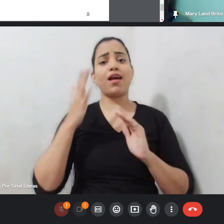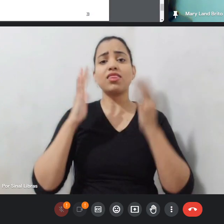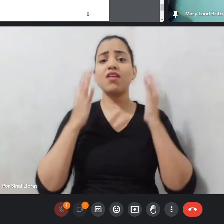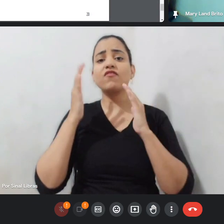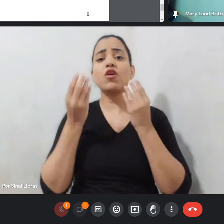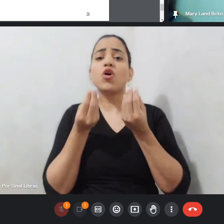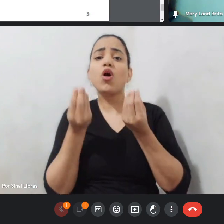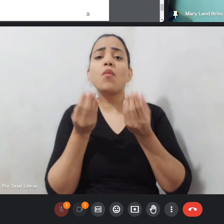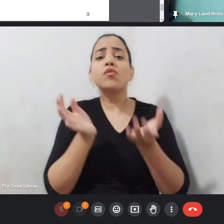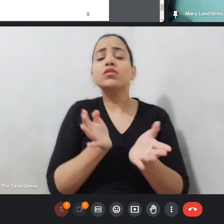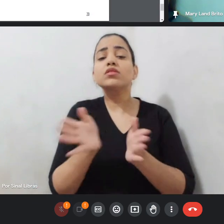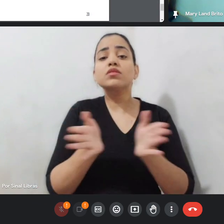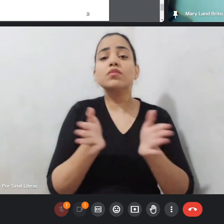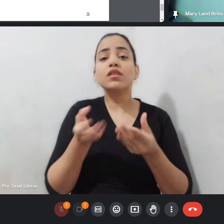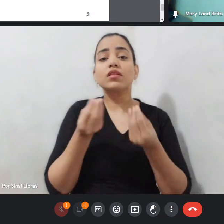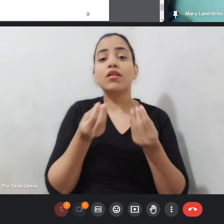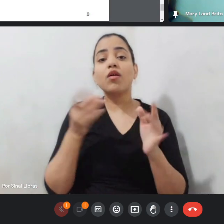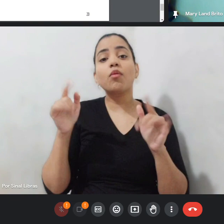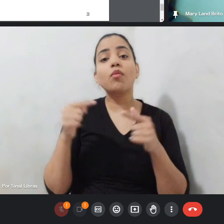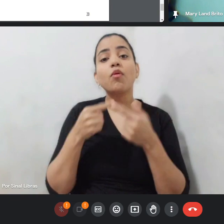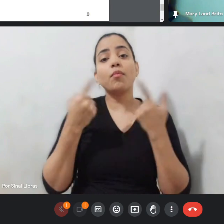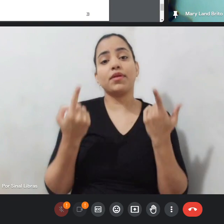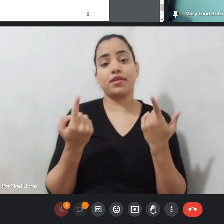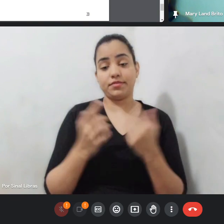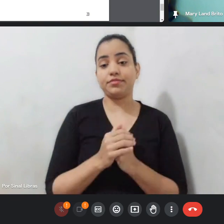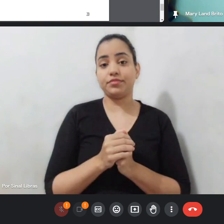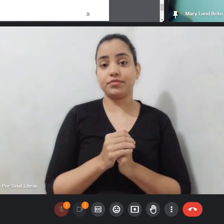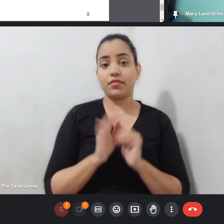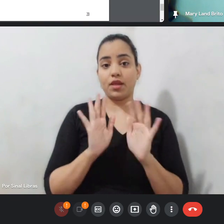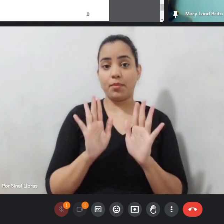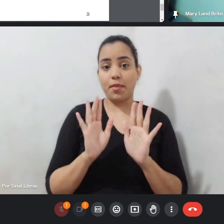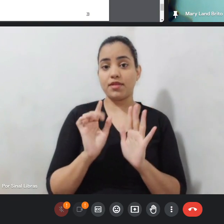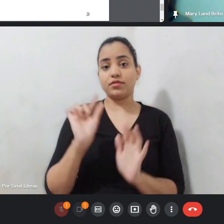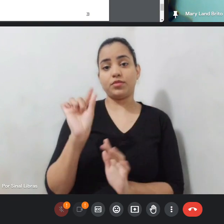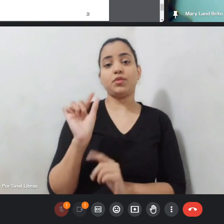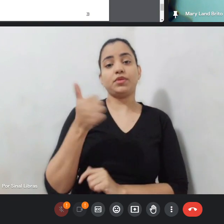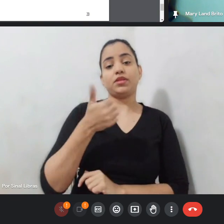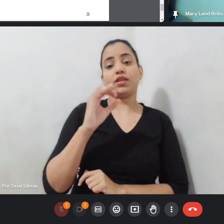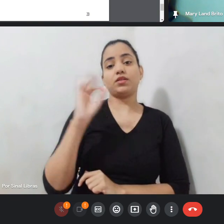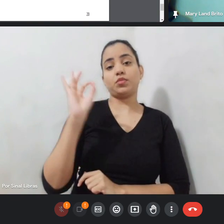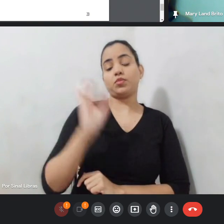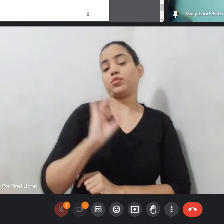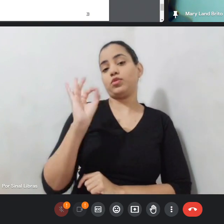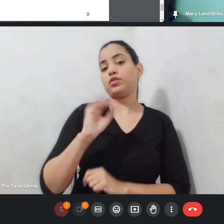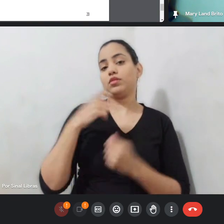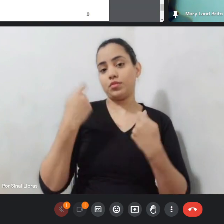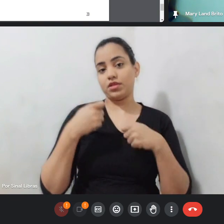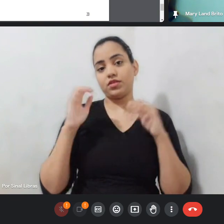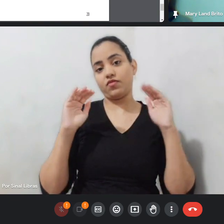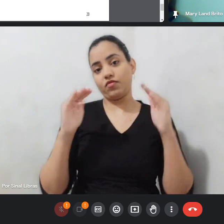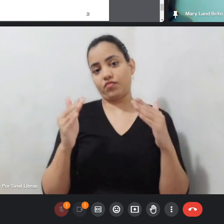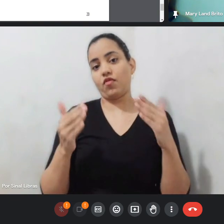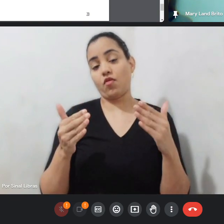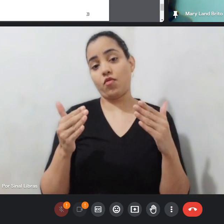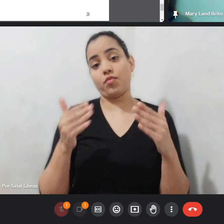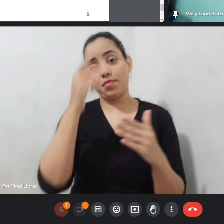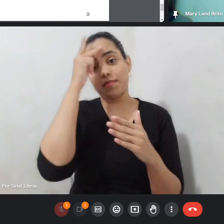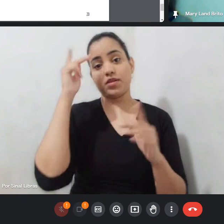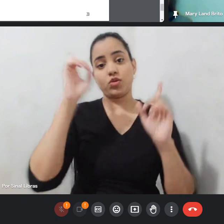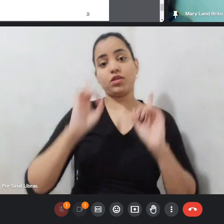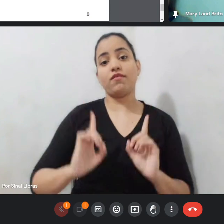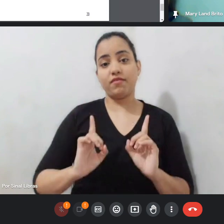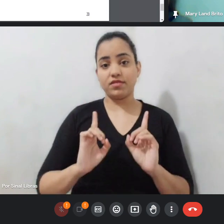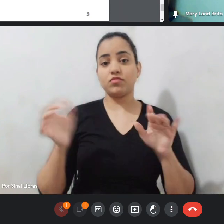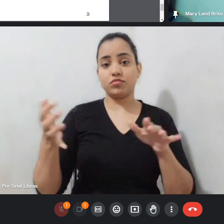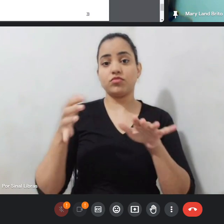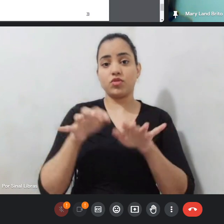acessibilidade combinam com o seu evento. Mas no mínimo, 10% tem que ser para pessoas com deficiência serem incluídas